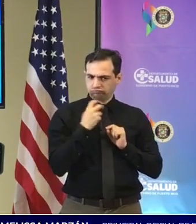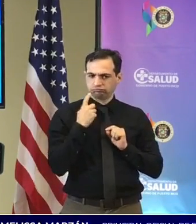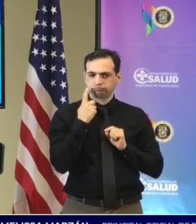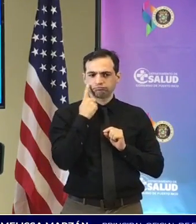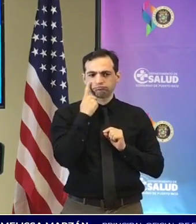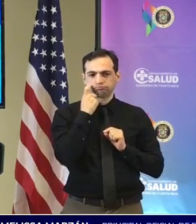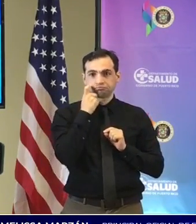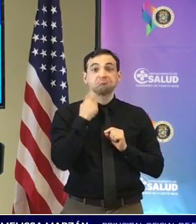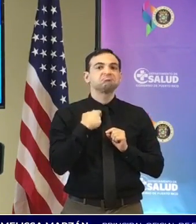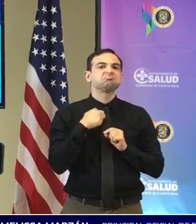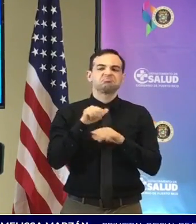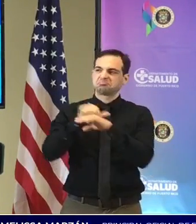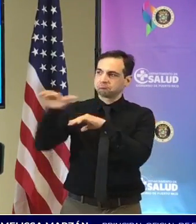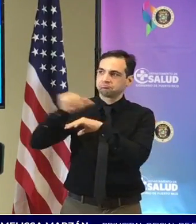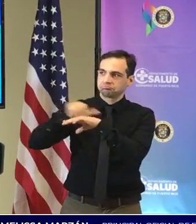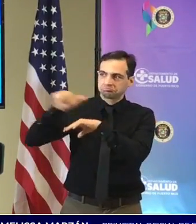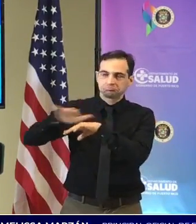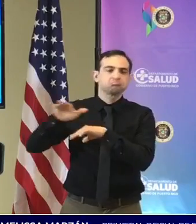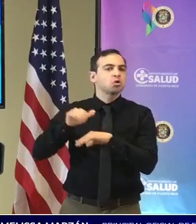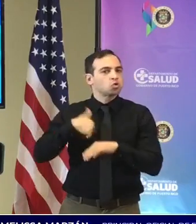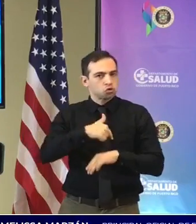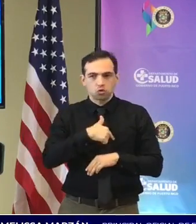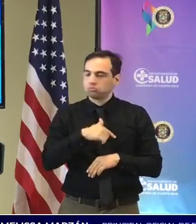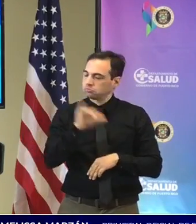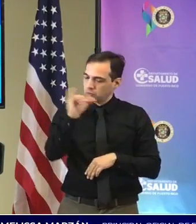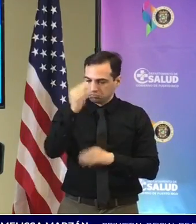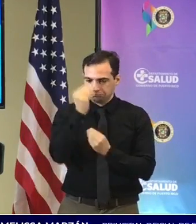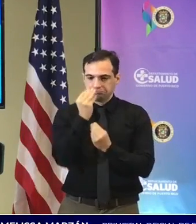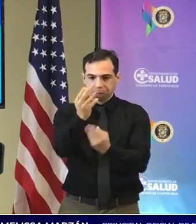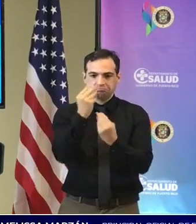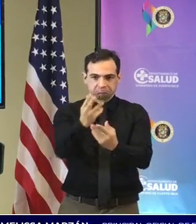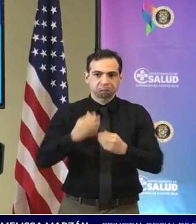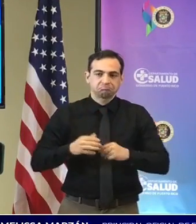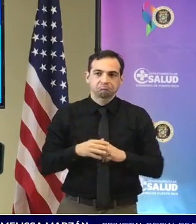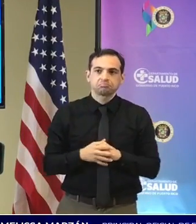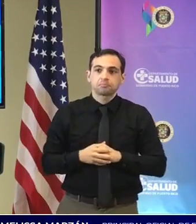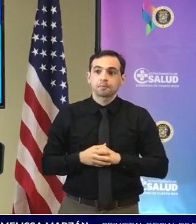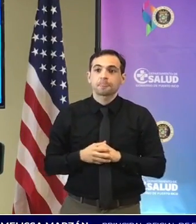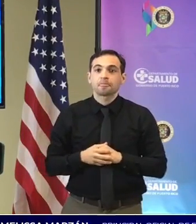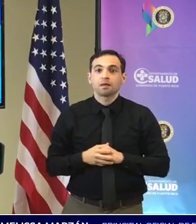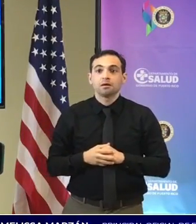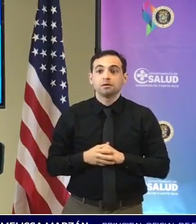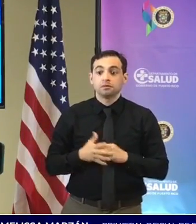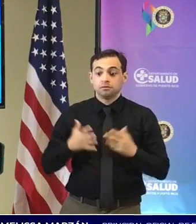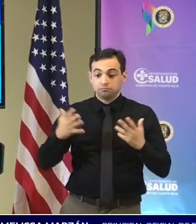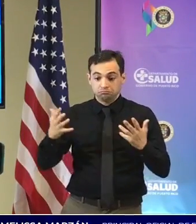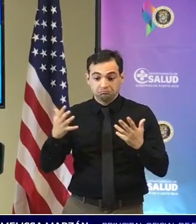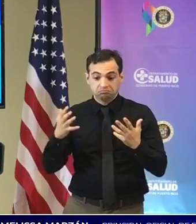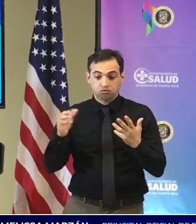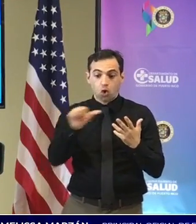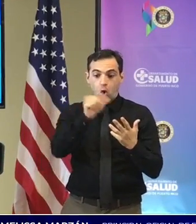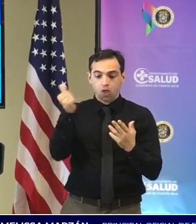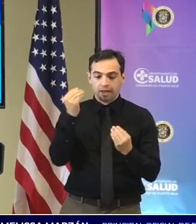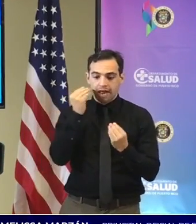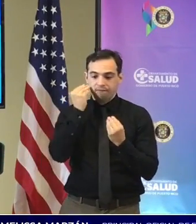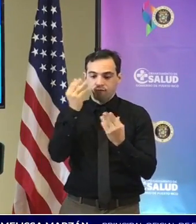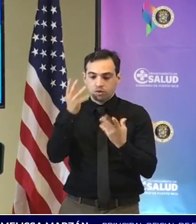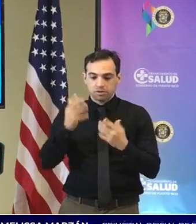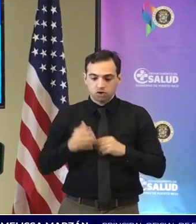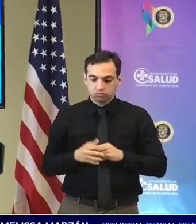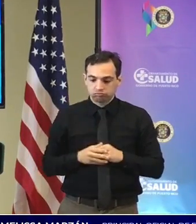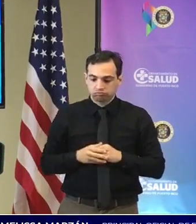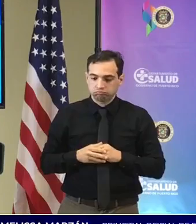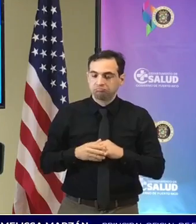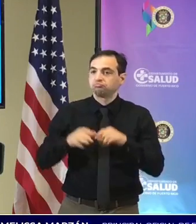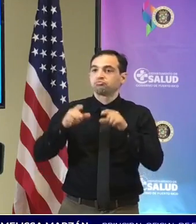confirmadas pues de igual manera las vamos a estar informando en términos de otras informaciones durante